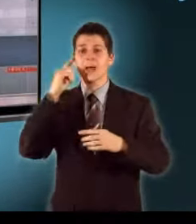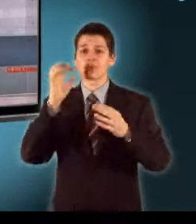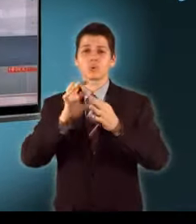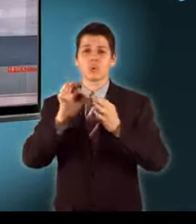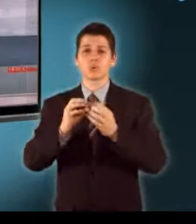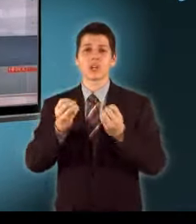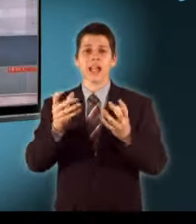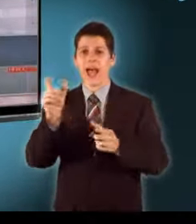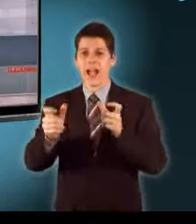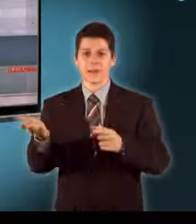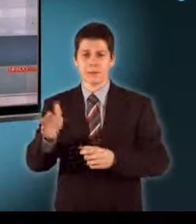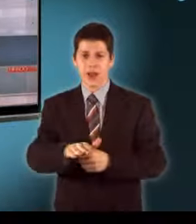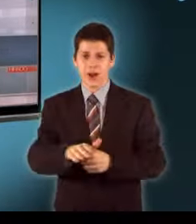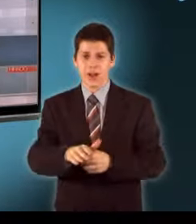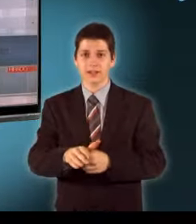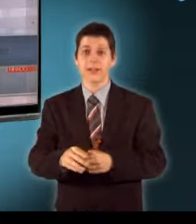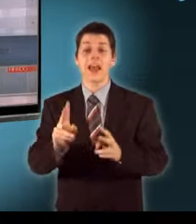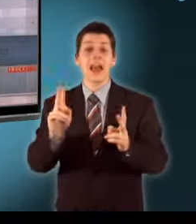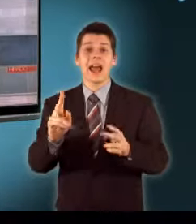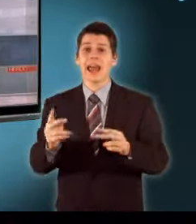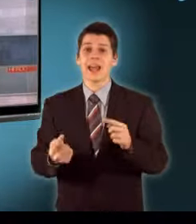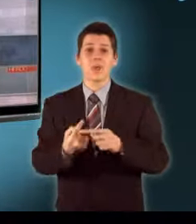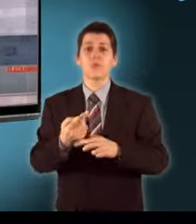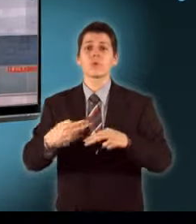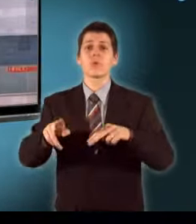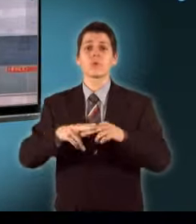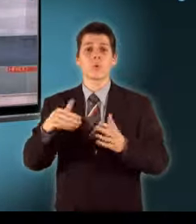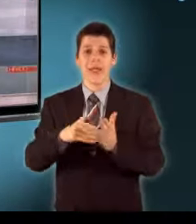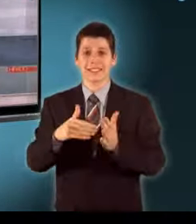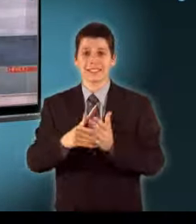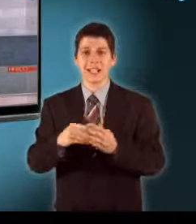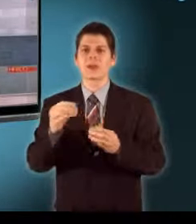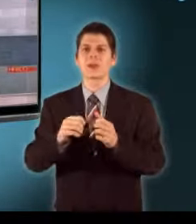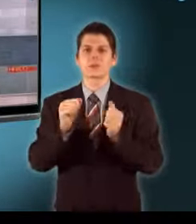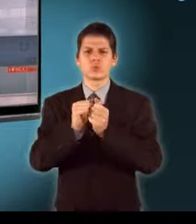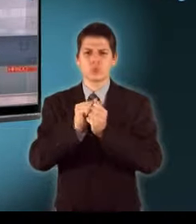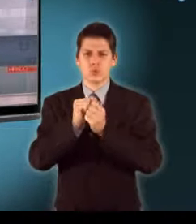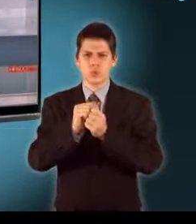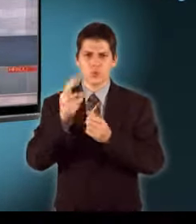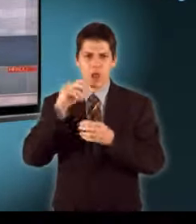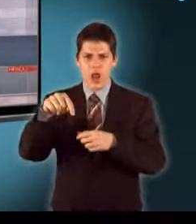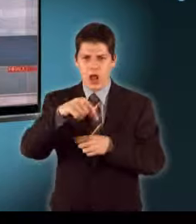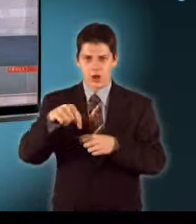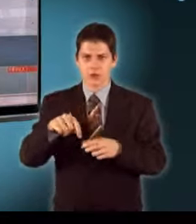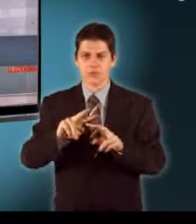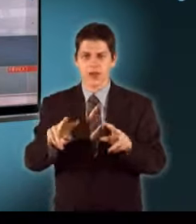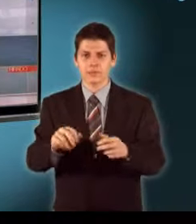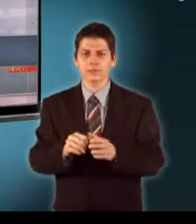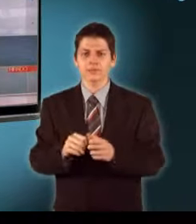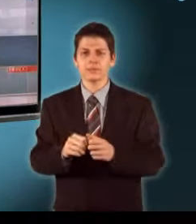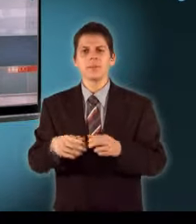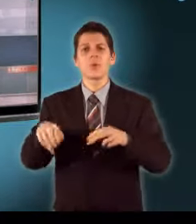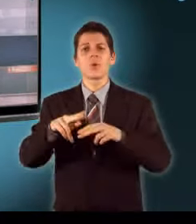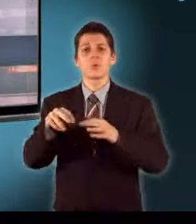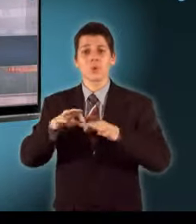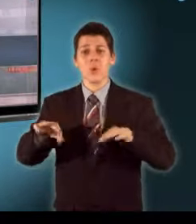áldozatokról nincs adat A halottak száma egyébként akár több ezer is lehet, hiszen az ország nagyon sűrű lakott Több ország is